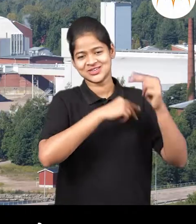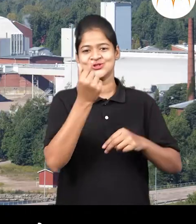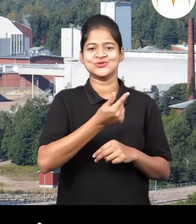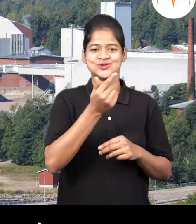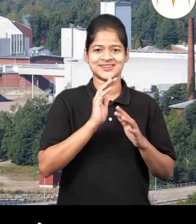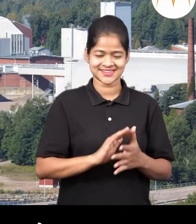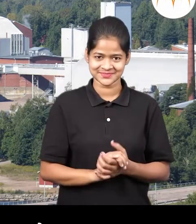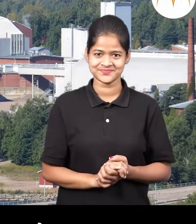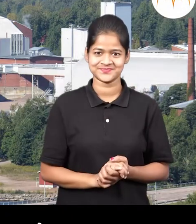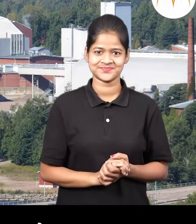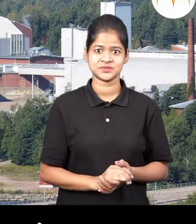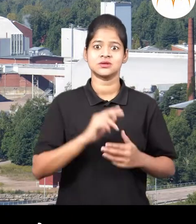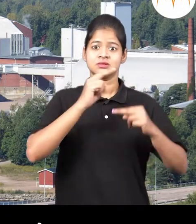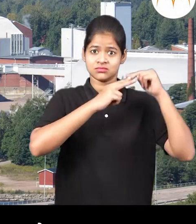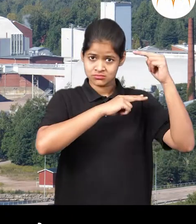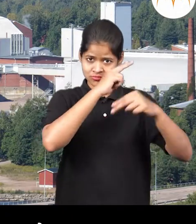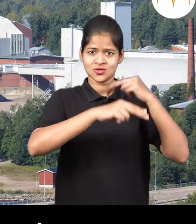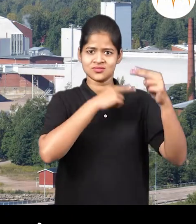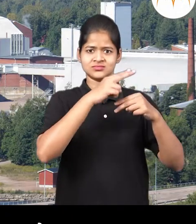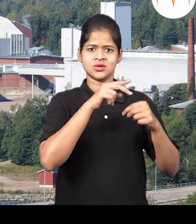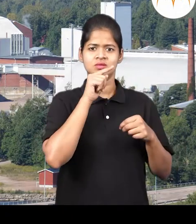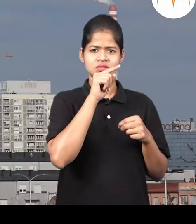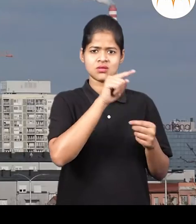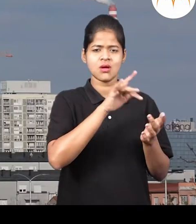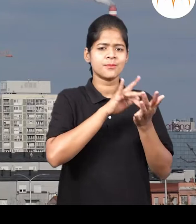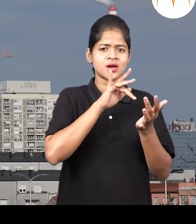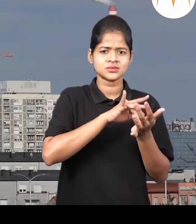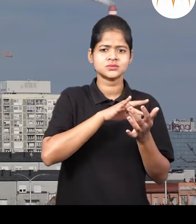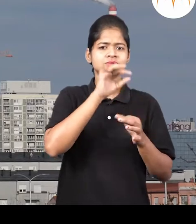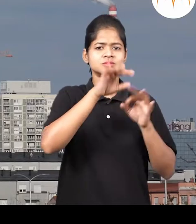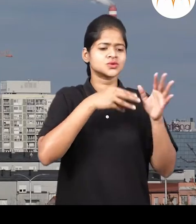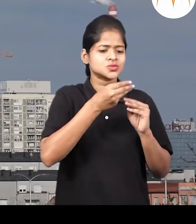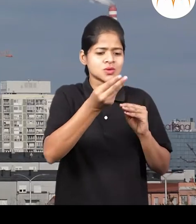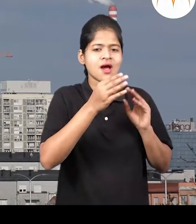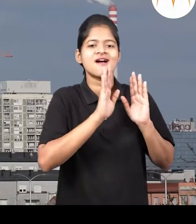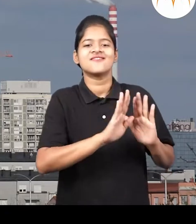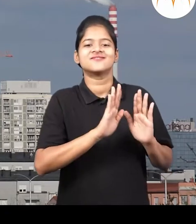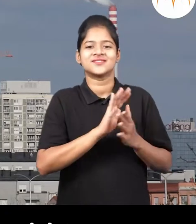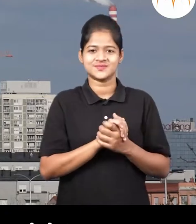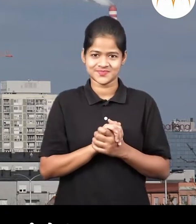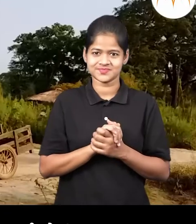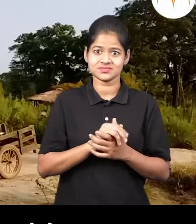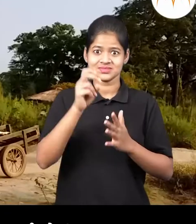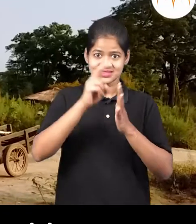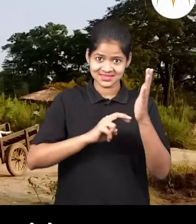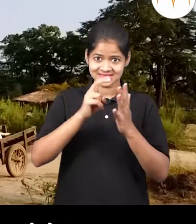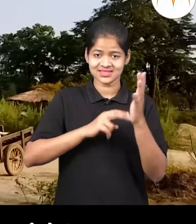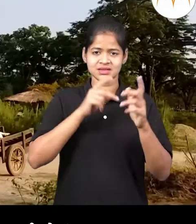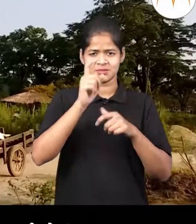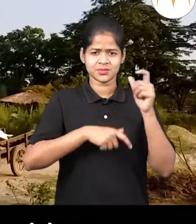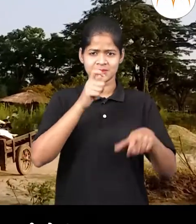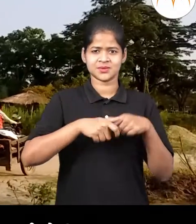काच, इत्यादी वस्तू कारखाने तयार होतात। कारखाने शहरा जवलास्तात। गावात